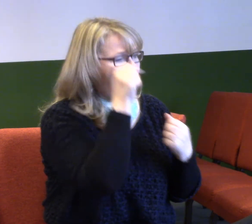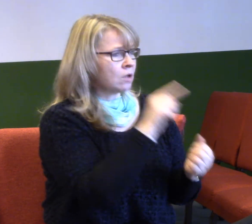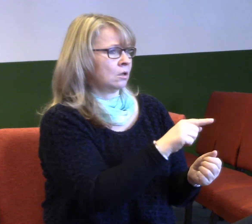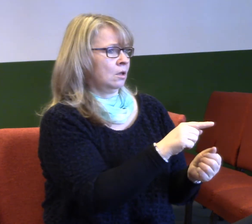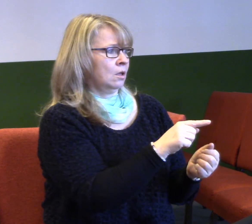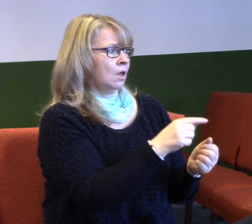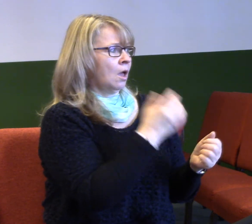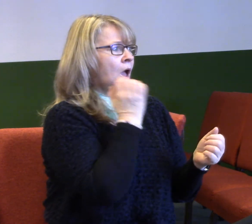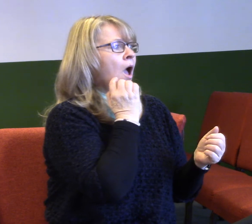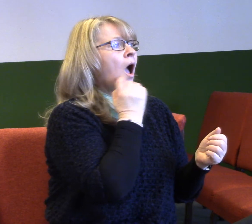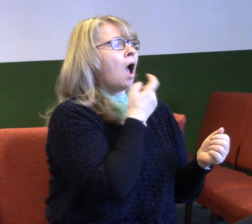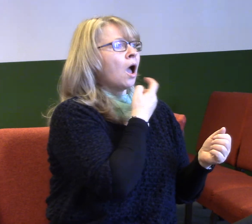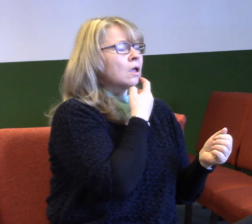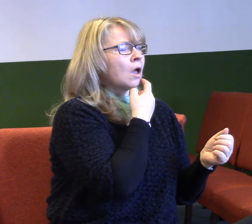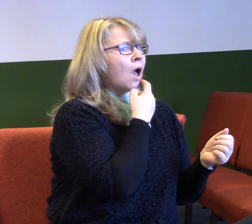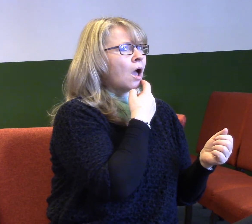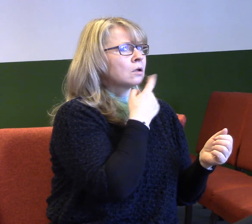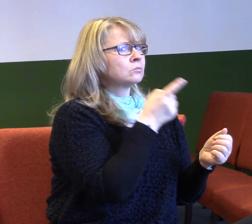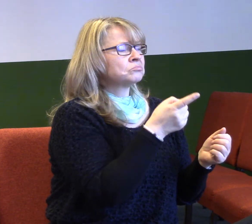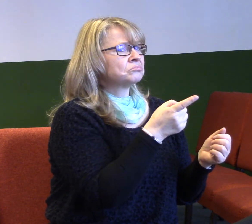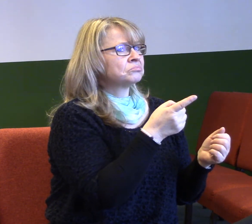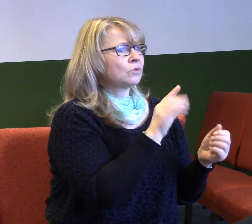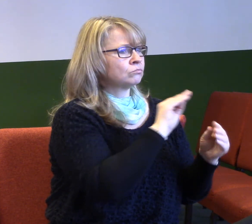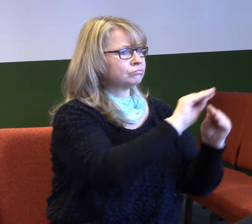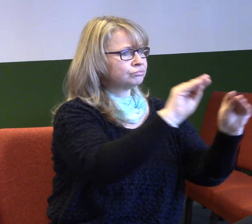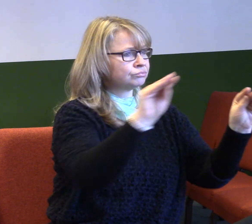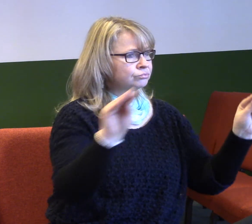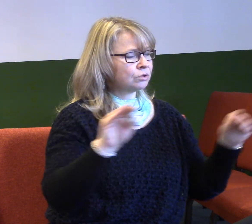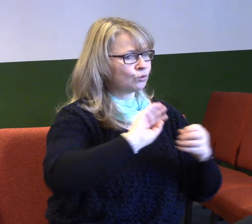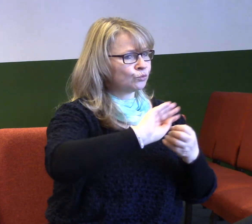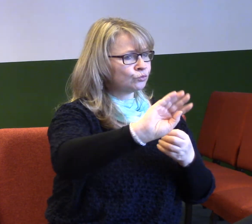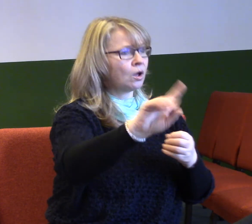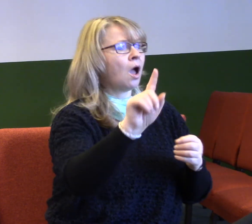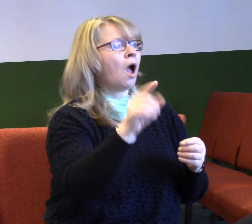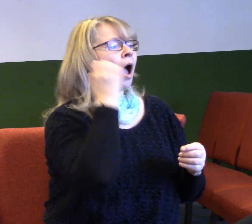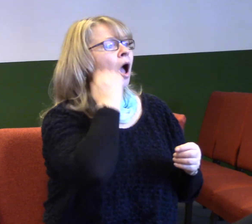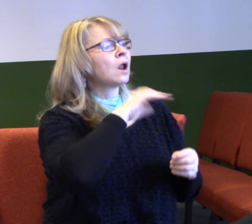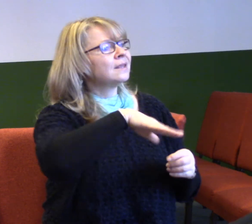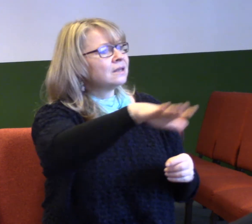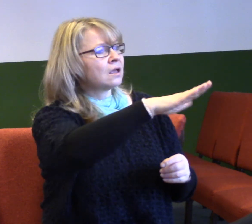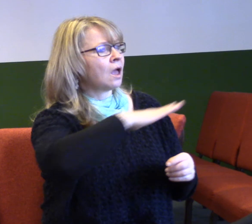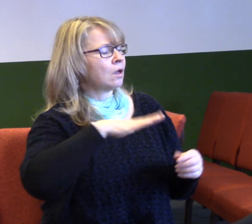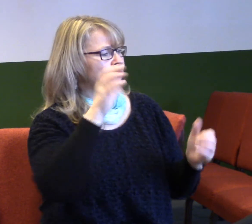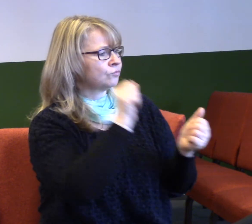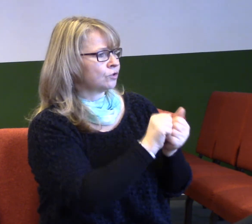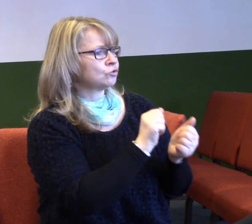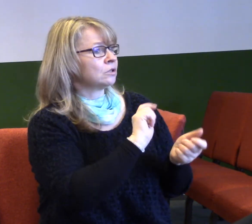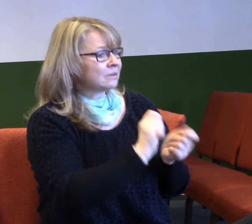silného z Boha, že lidé na to reagovali a přicházeli a na znamení toho, že opravdu se chtějí změnit, tak se nechali